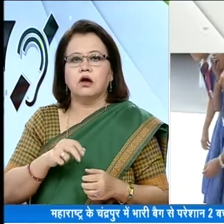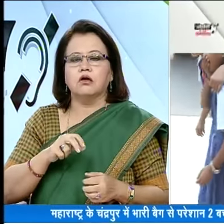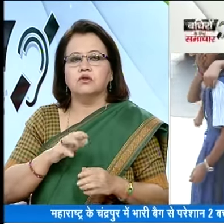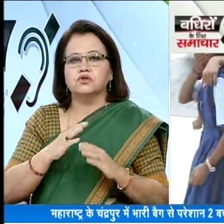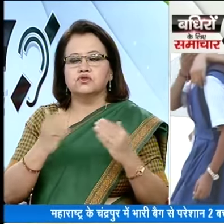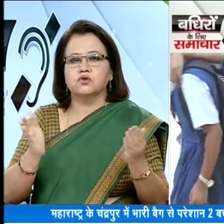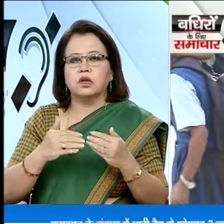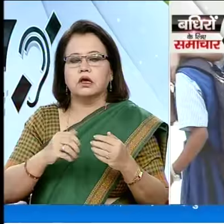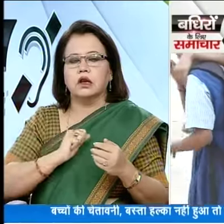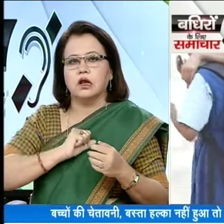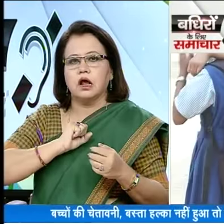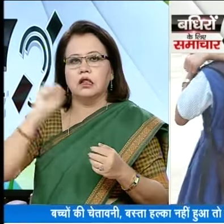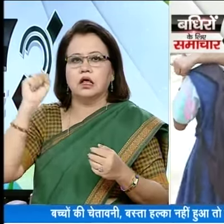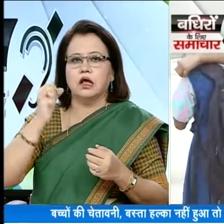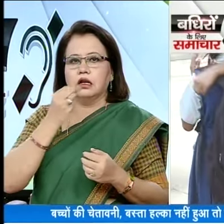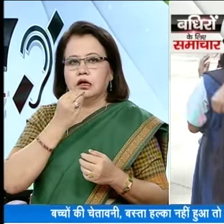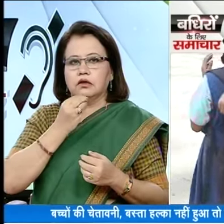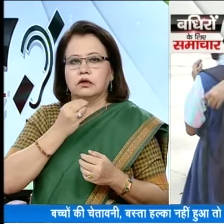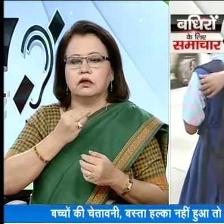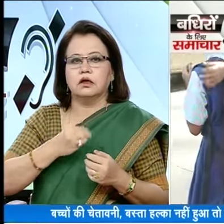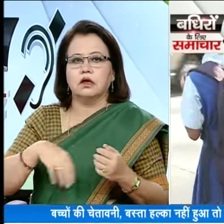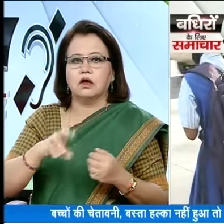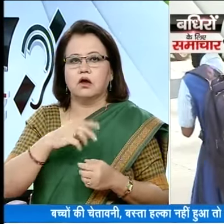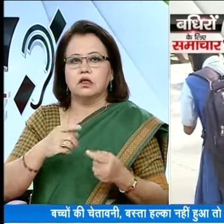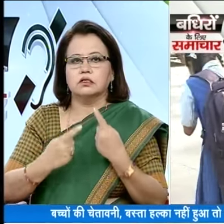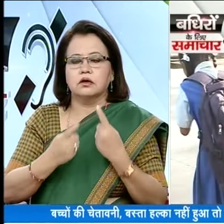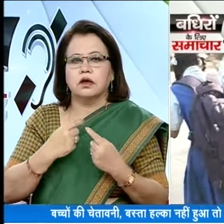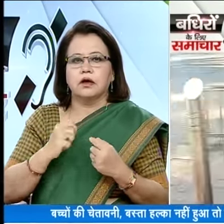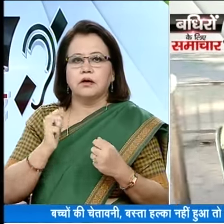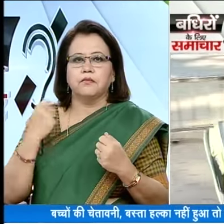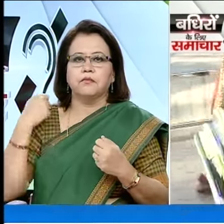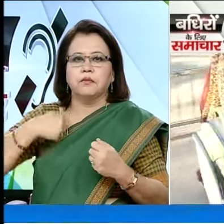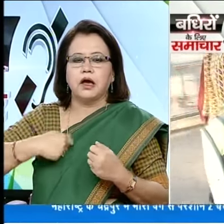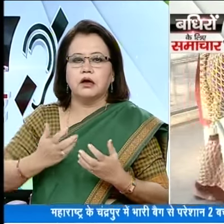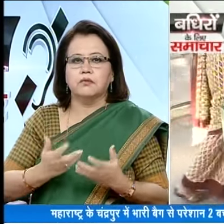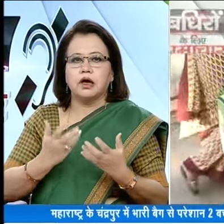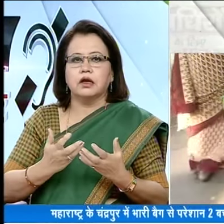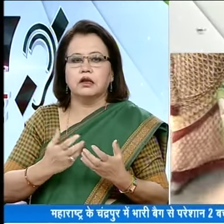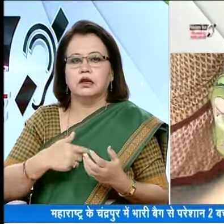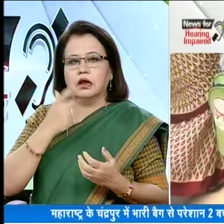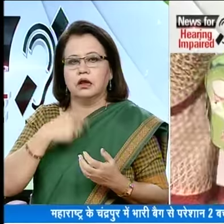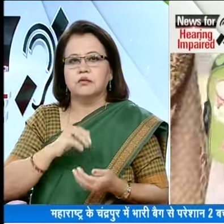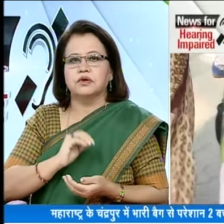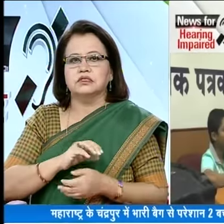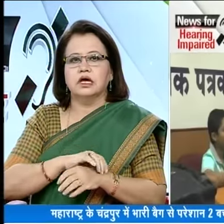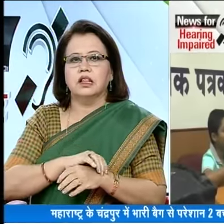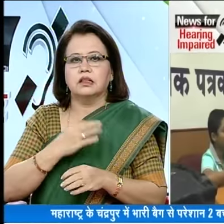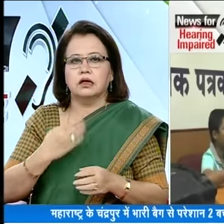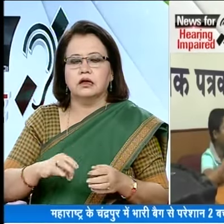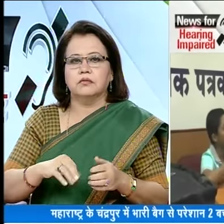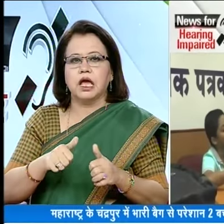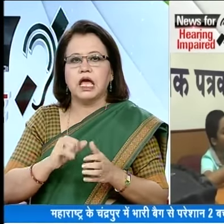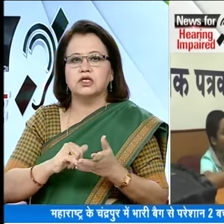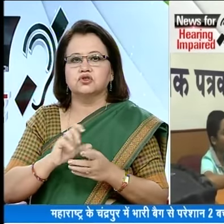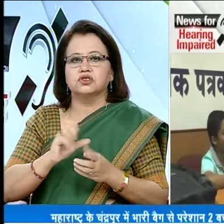वो स्कूल के गेट पर हंगर स्ट्राइक करेंगे कई सर्वे में ये सामने आया है कि भारी बैग के कारण बच्चों की सेहत पर बुरा असर पड़ता है